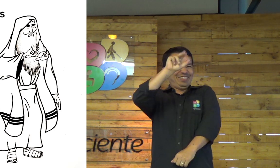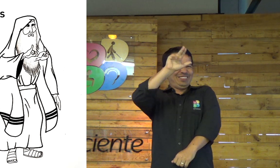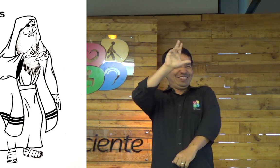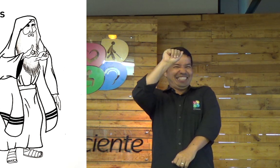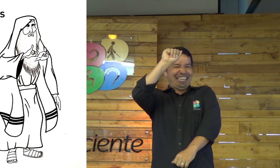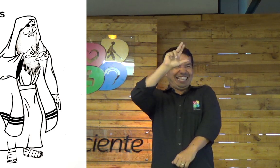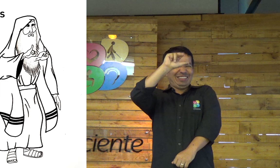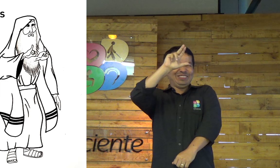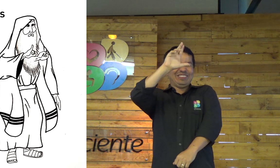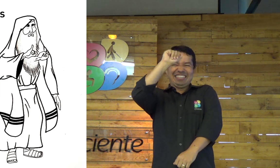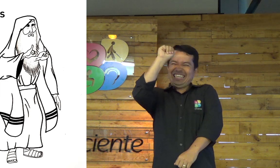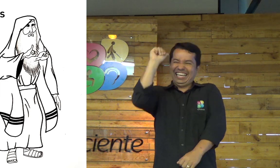Nunca.